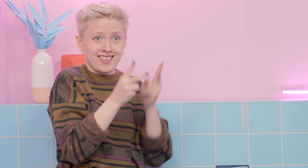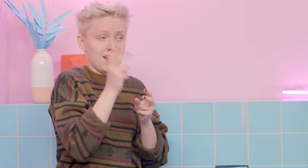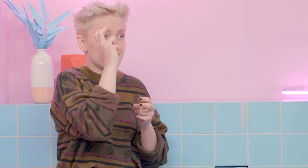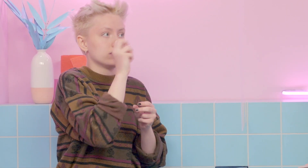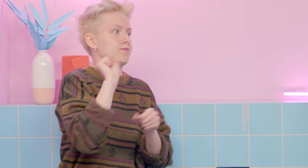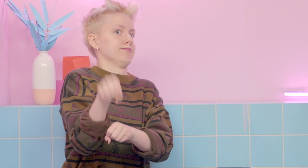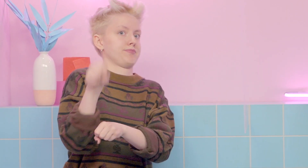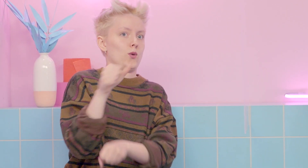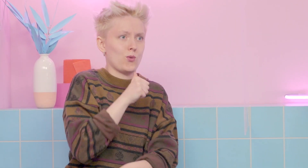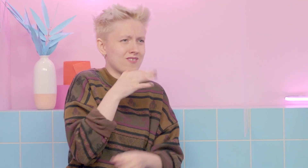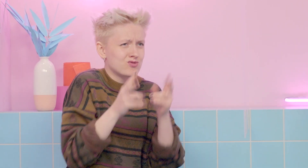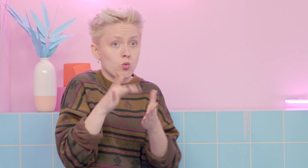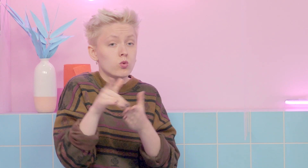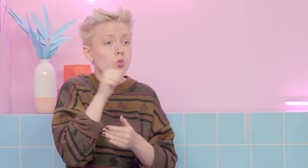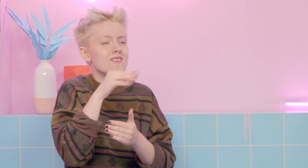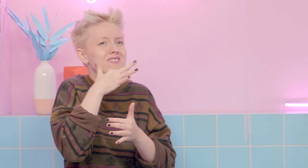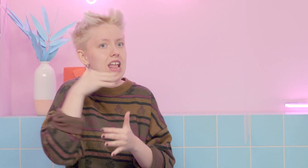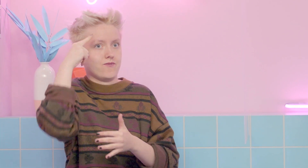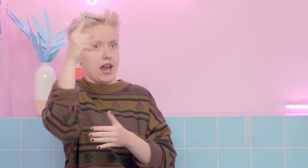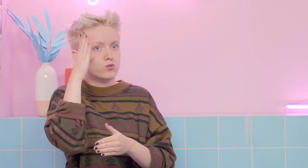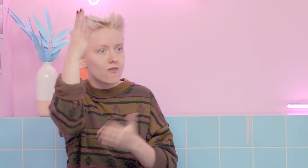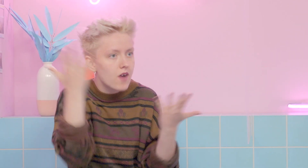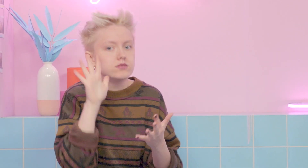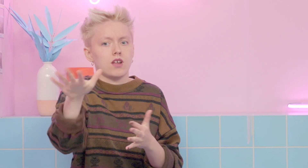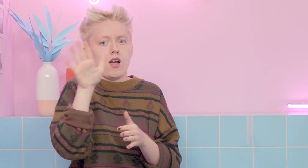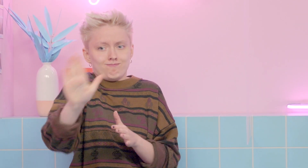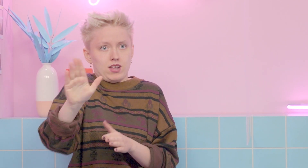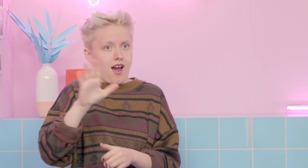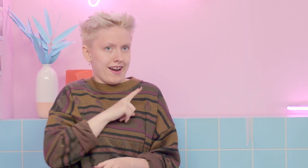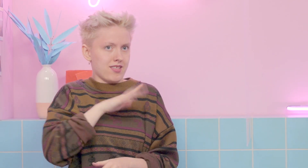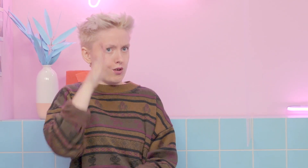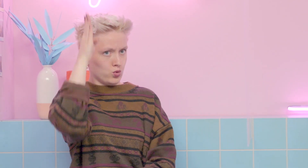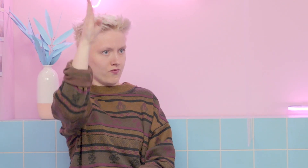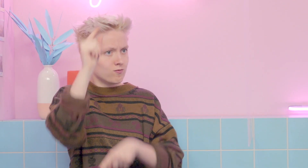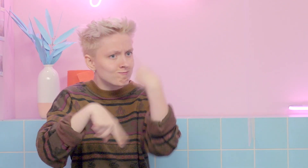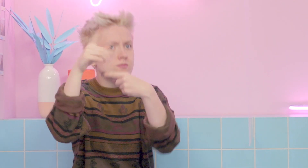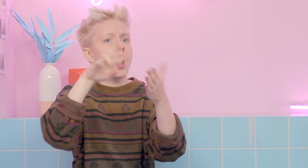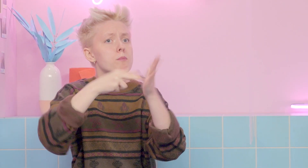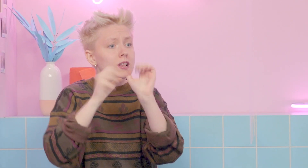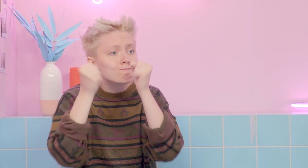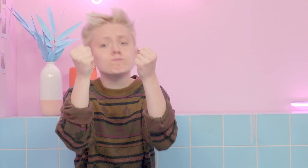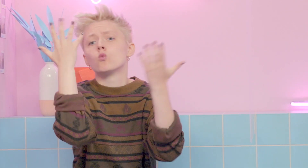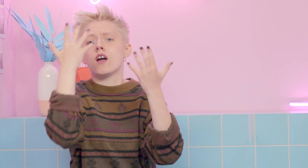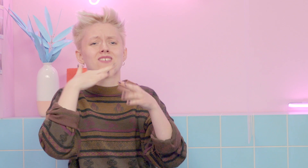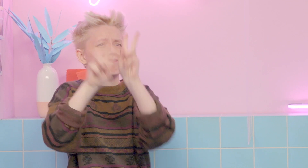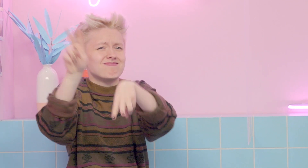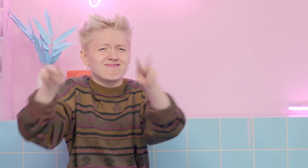auch super schade, weil eben die Älteren häufig überhaupt nicht den Jüngeren zuhören. Und ich denke mir aber, hey, es geht auch um unsere Zukunft, also bei